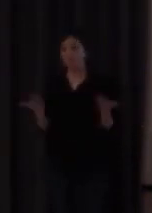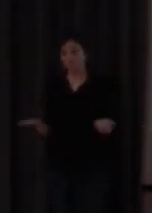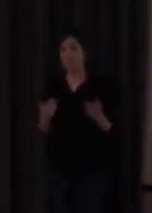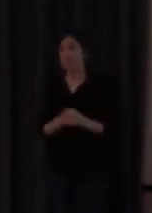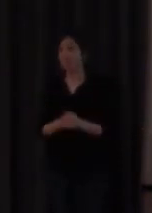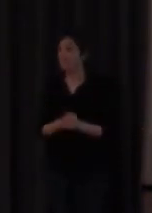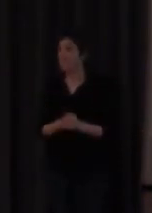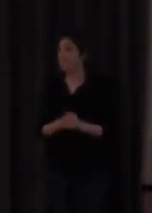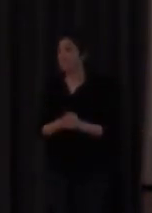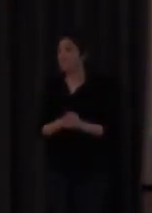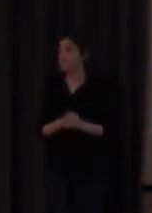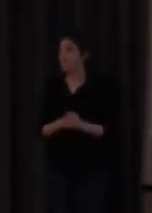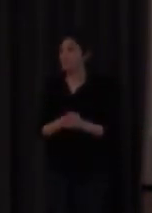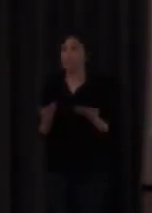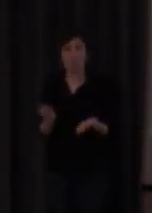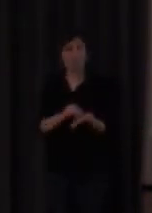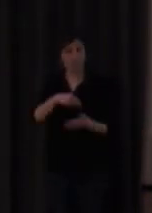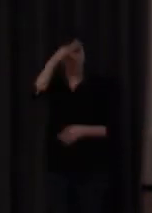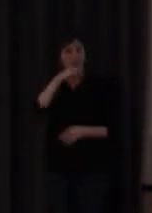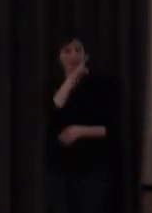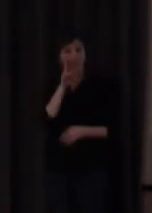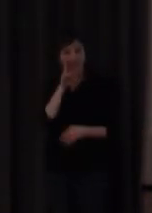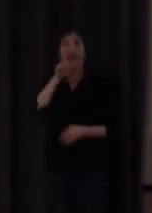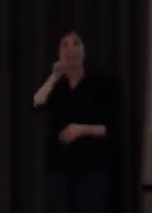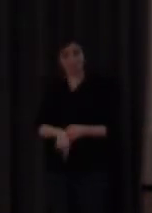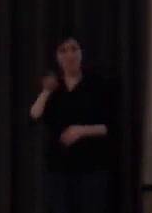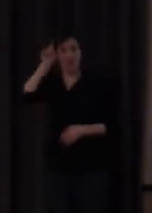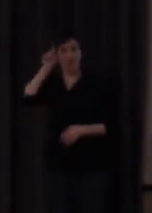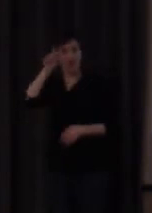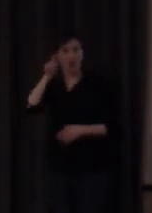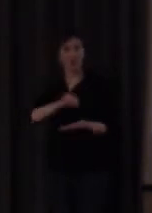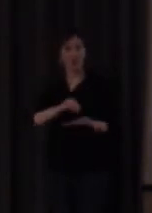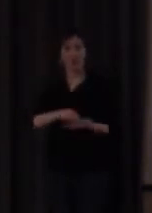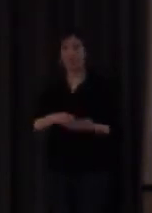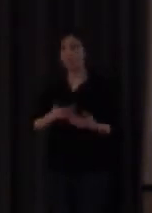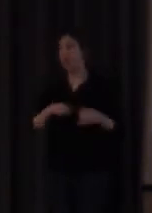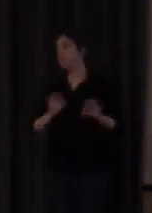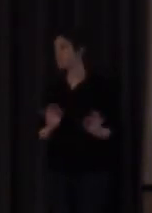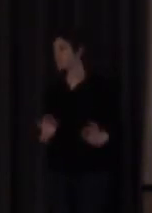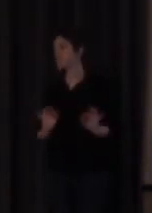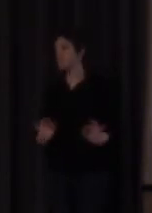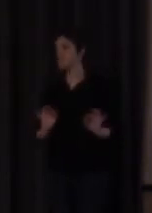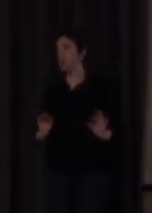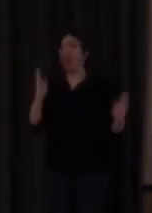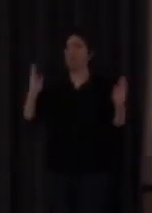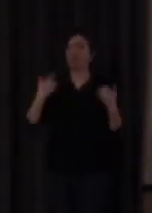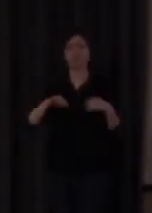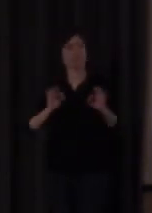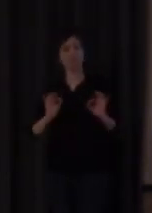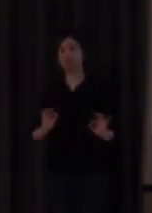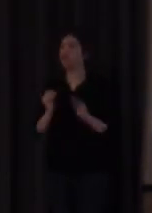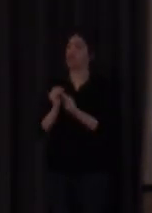con esto que de esta manera muchos padres y también no menos maestros se acomodan en este estadio que generalmente